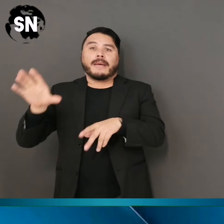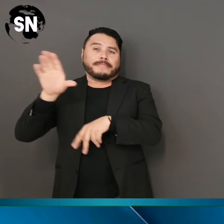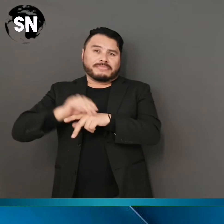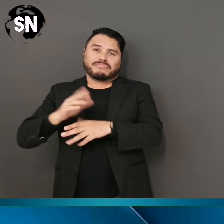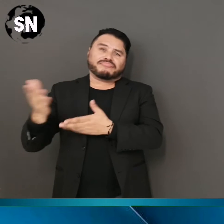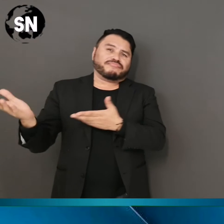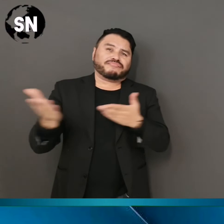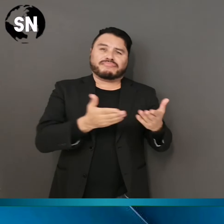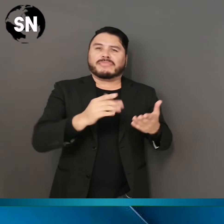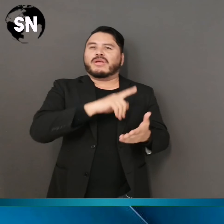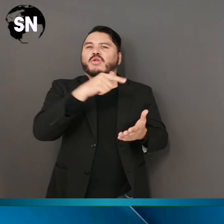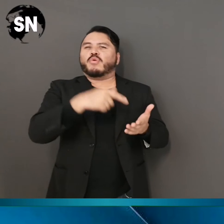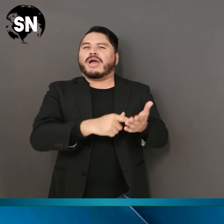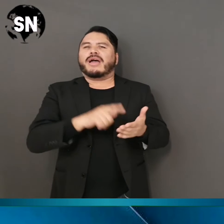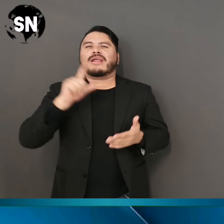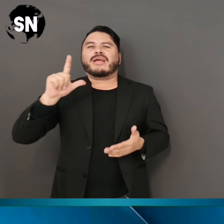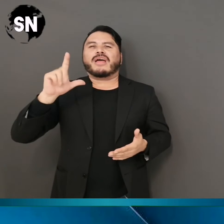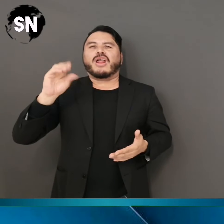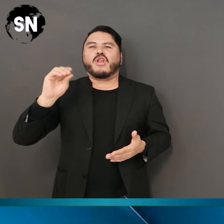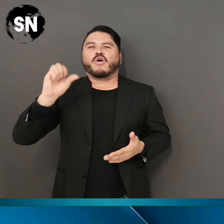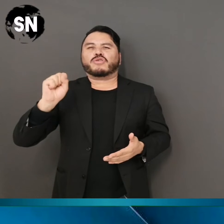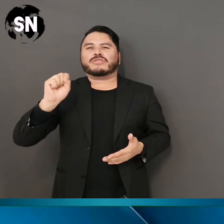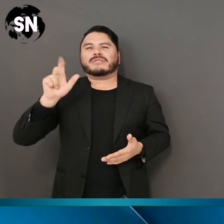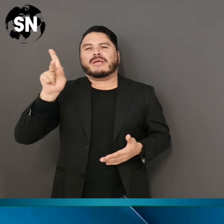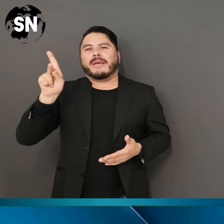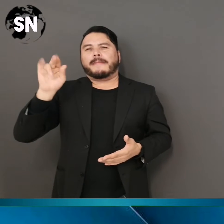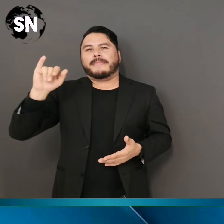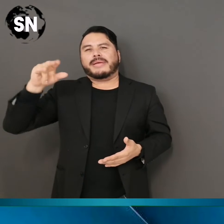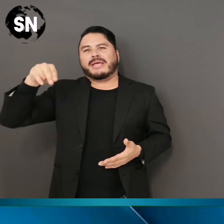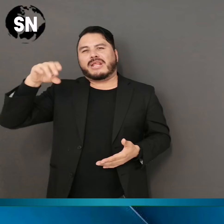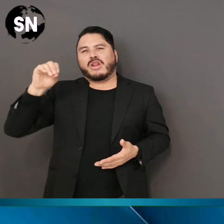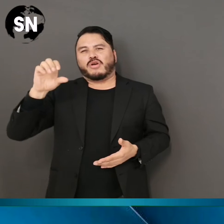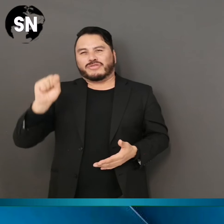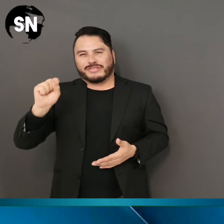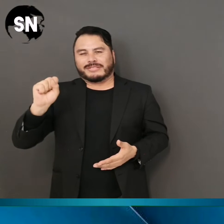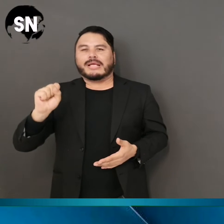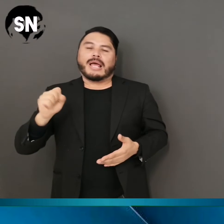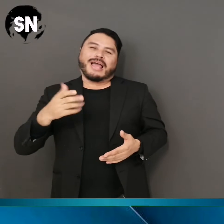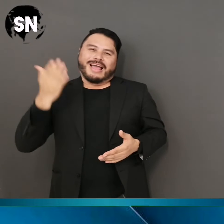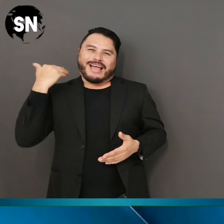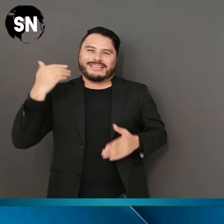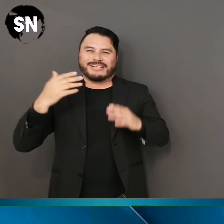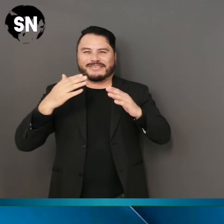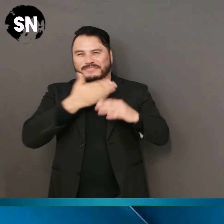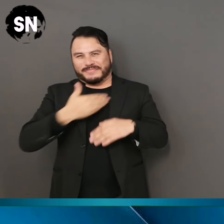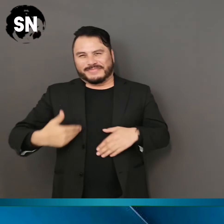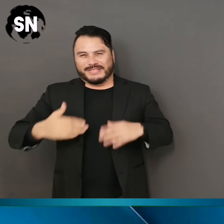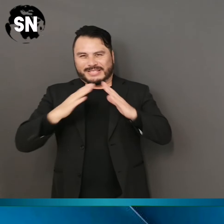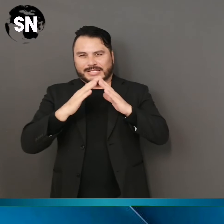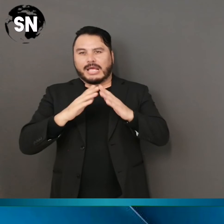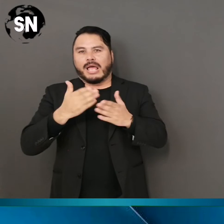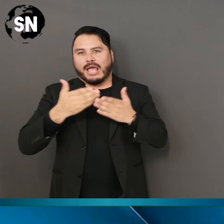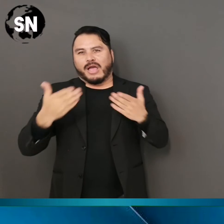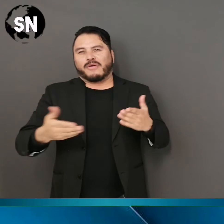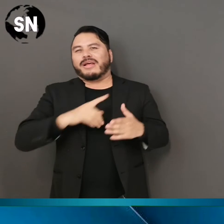con COVID-19, comenzó a llegar al Complejo Cultural Los Pinos para hospedarse durante la fase crítica de la pandemia.